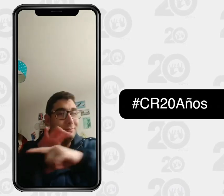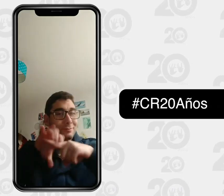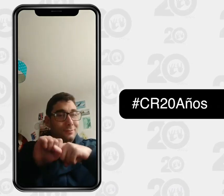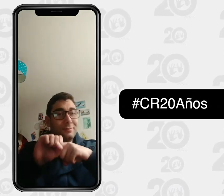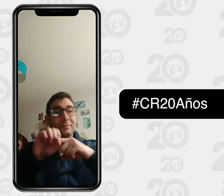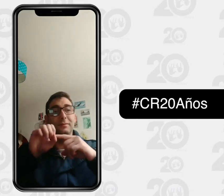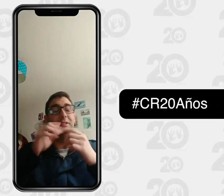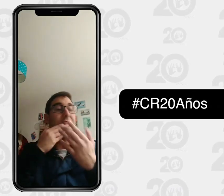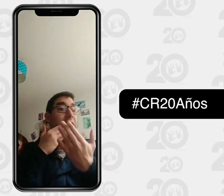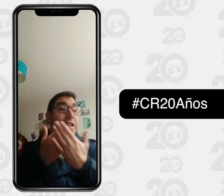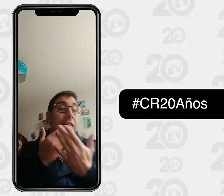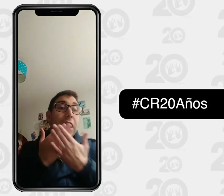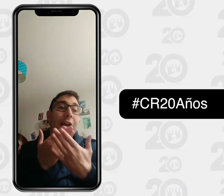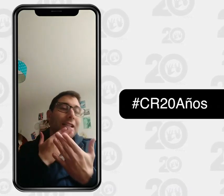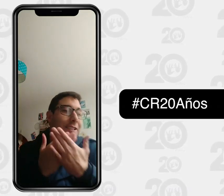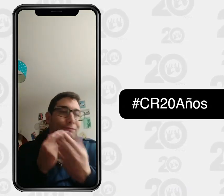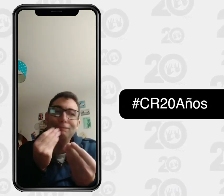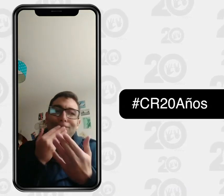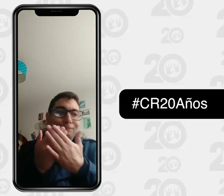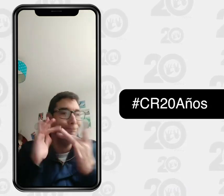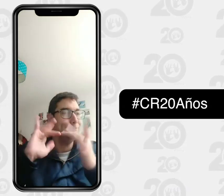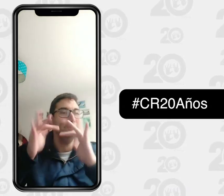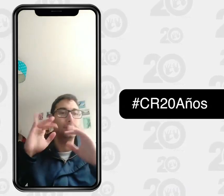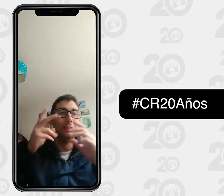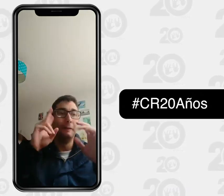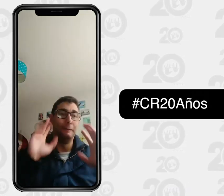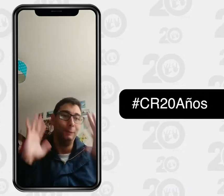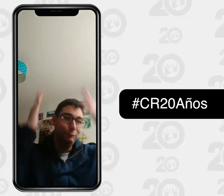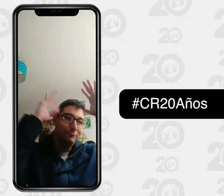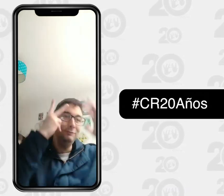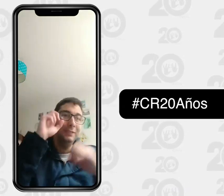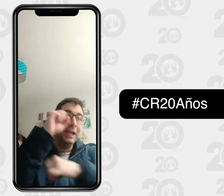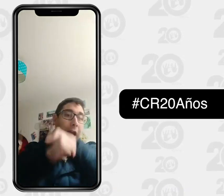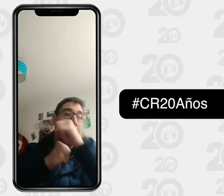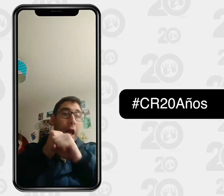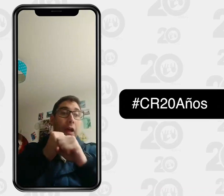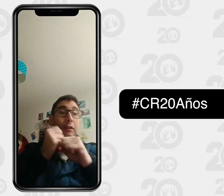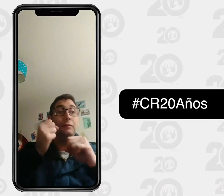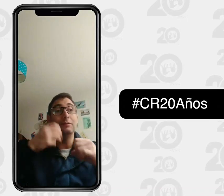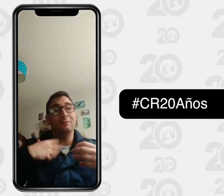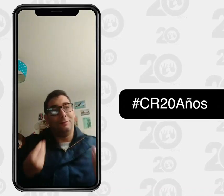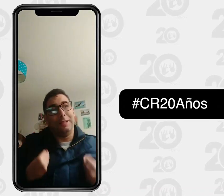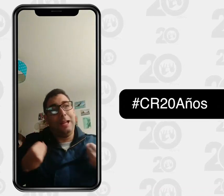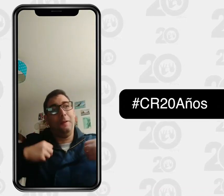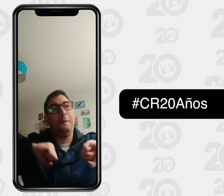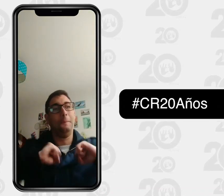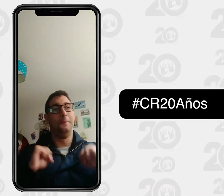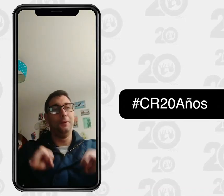una cita. Muchísimas, muchísimas gracias Centro de Relevo. Felices 20 años. Yo vivo aquí en Bogotá. Un saludo.